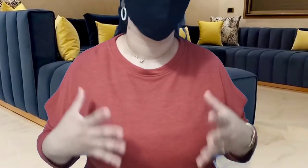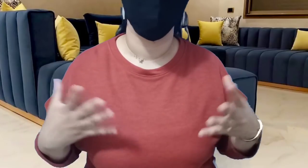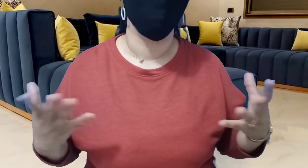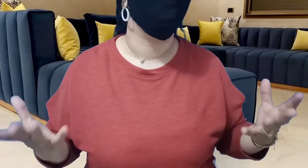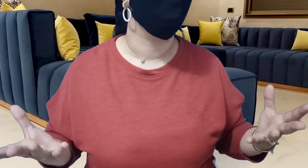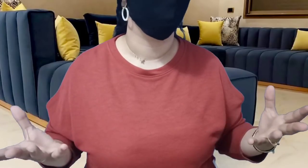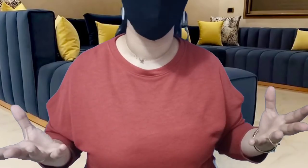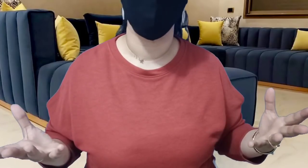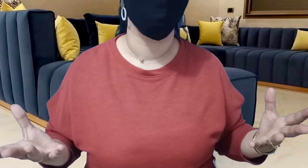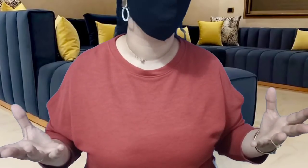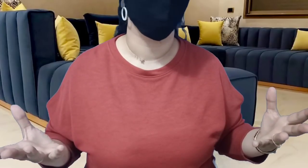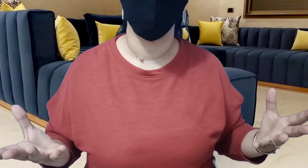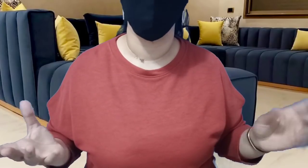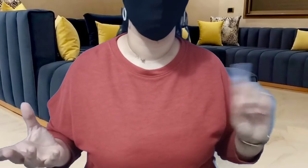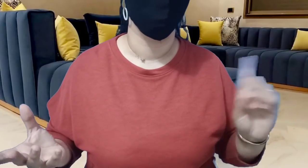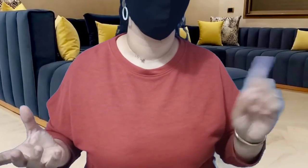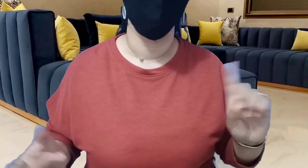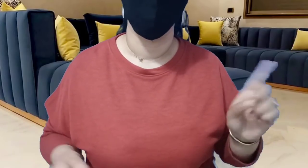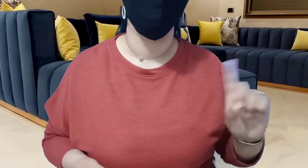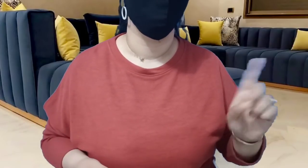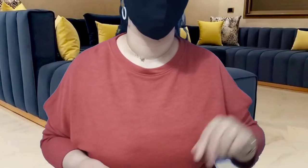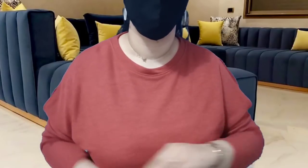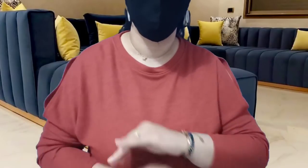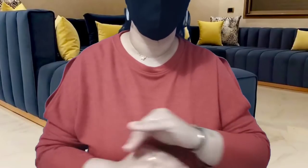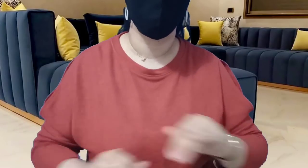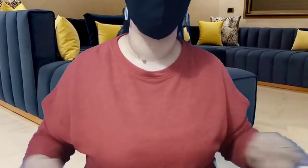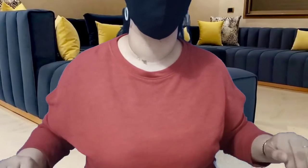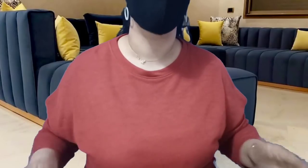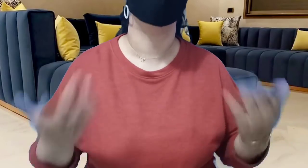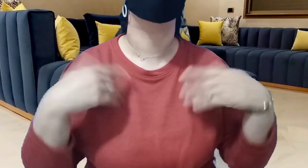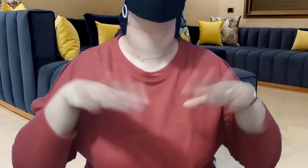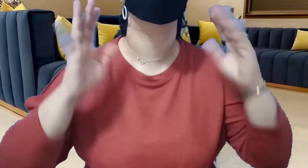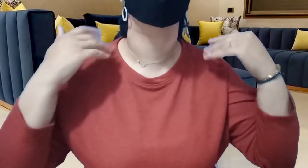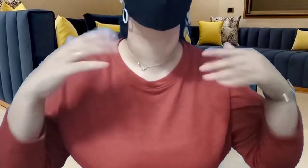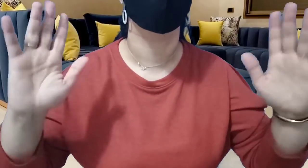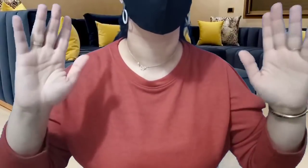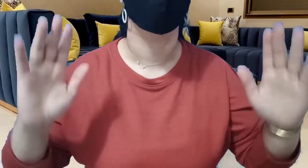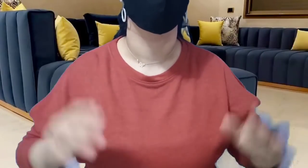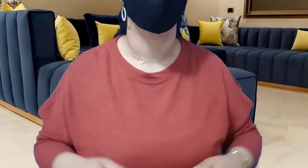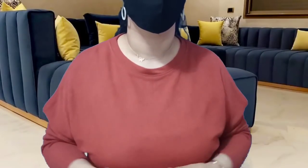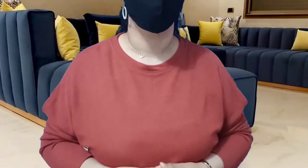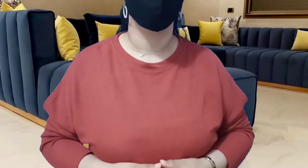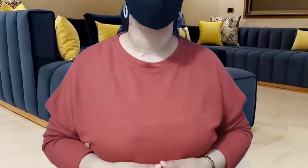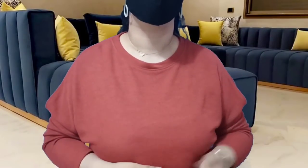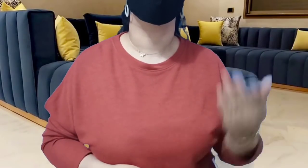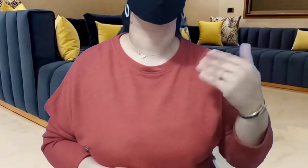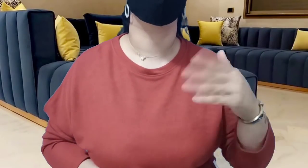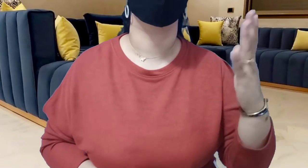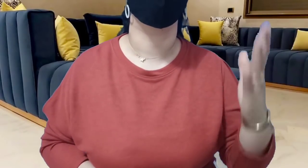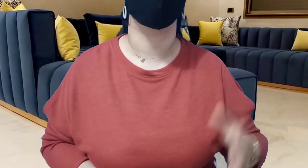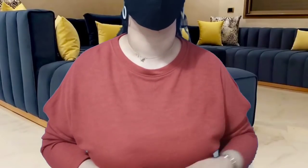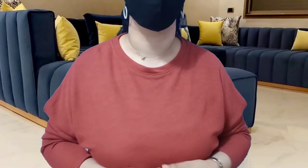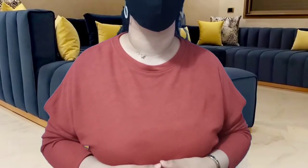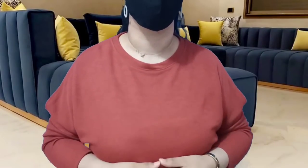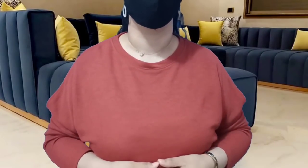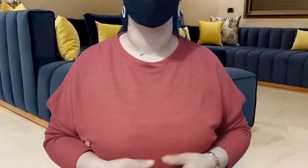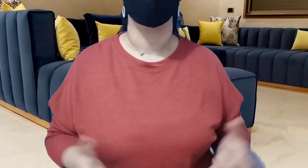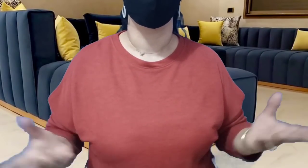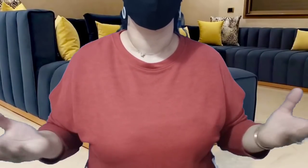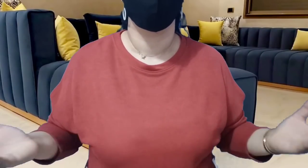مارض نفسي هادا رأي مسلسع ومفضر طايرا لون نقشة طايرا لون نقشة إخواني أخوتي الله